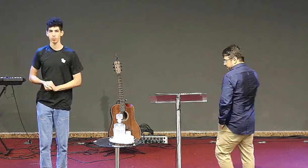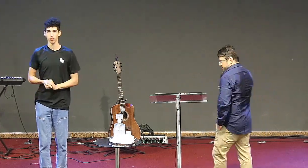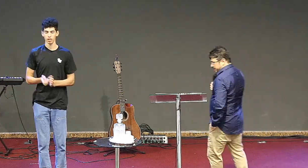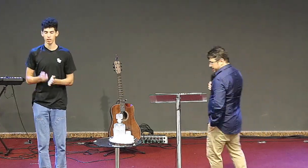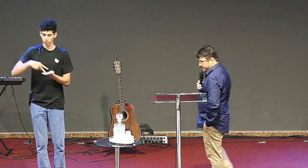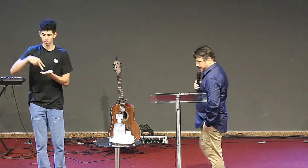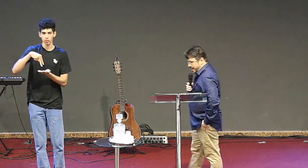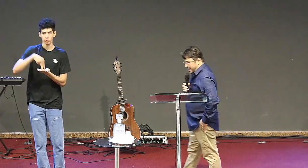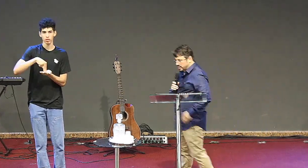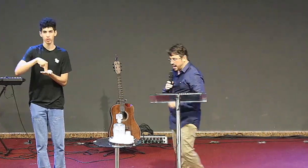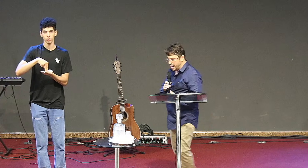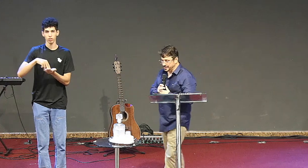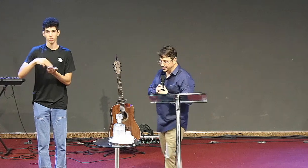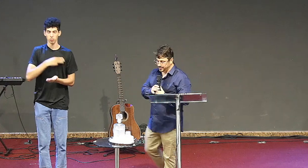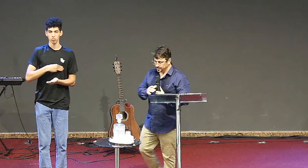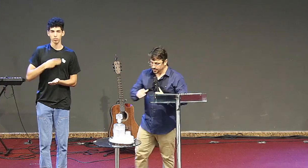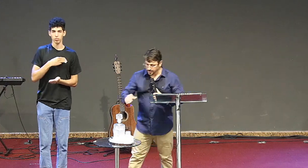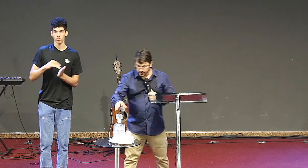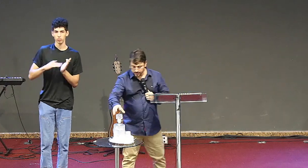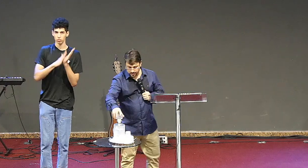venha adorar